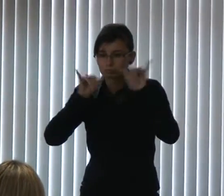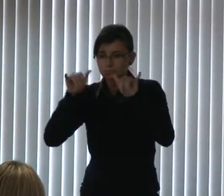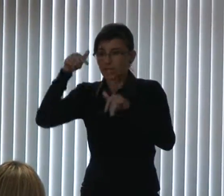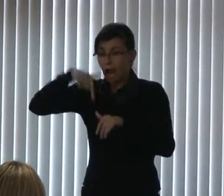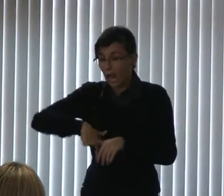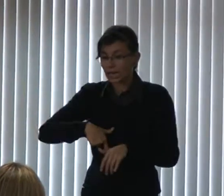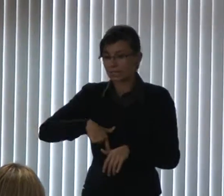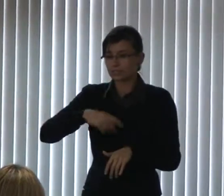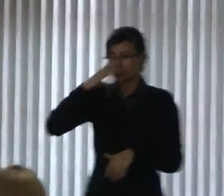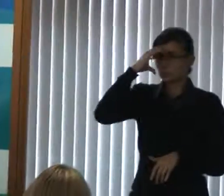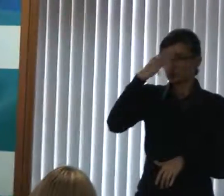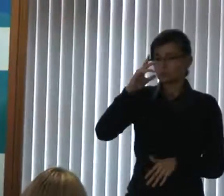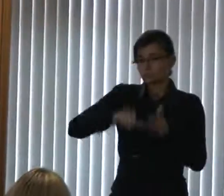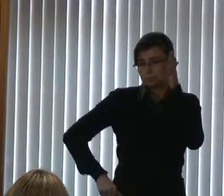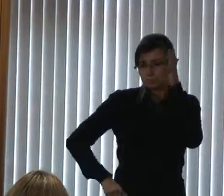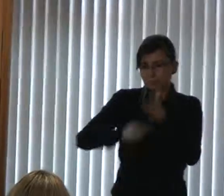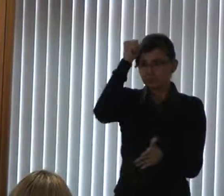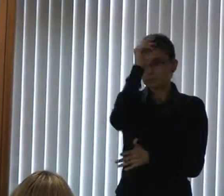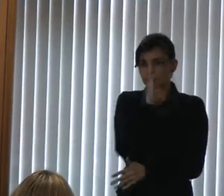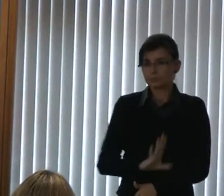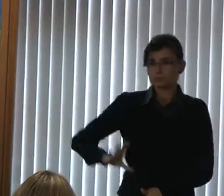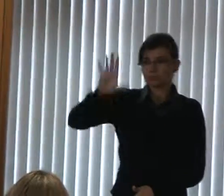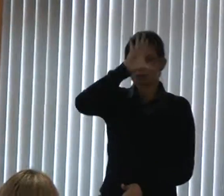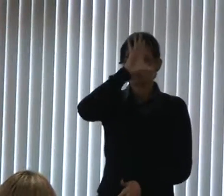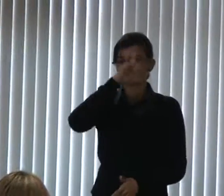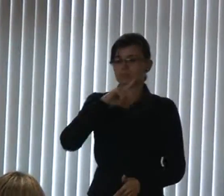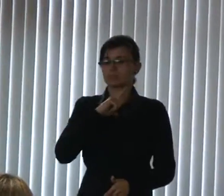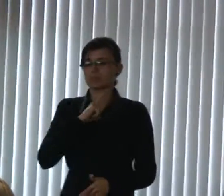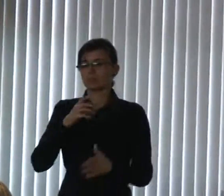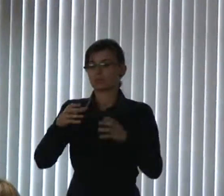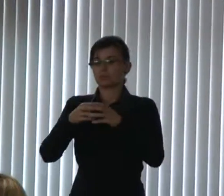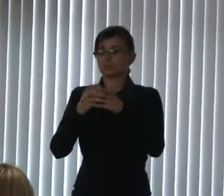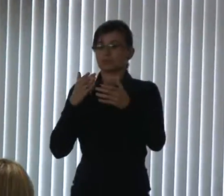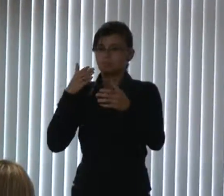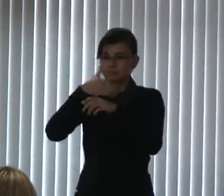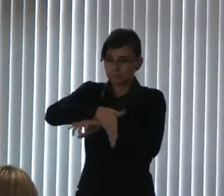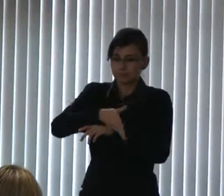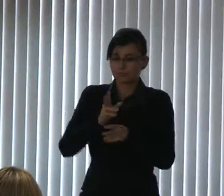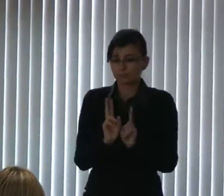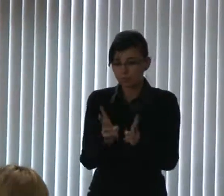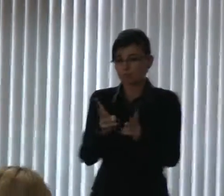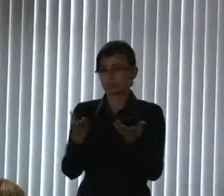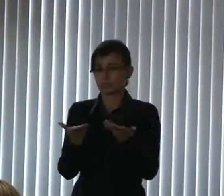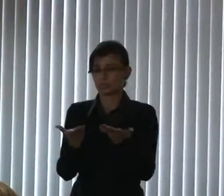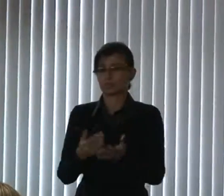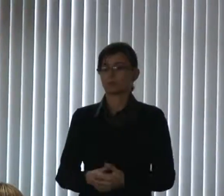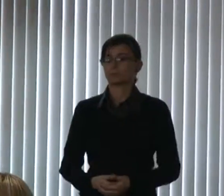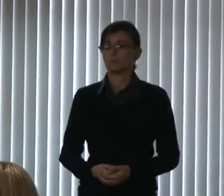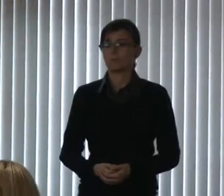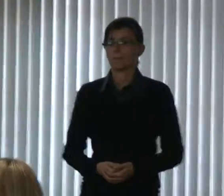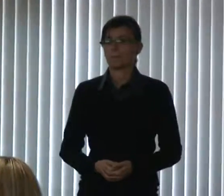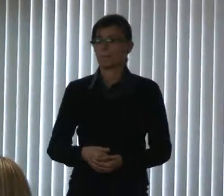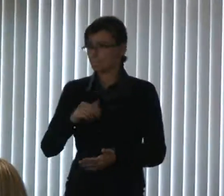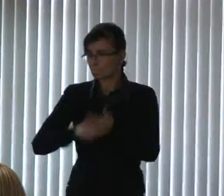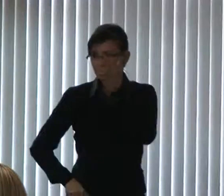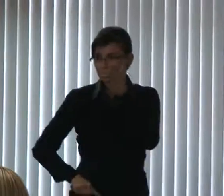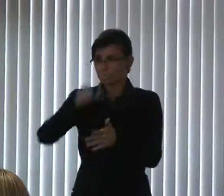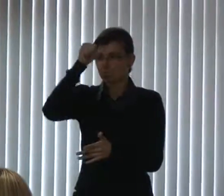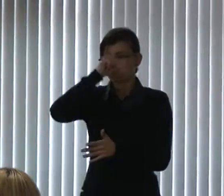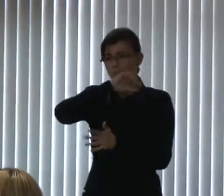a primeira do Brasil, a ter uma comissão permanente de acessibilidade. É a primeira Câmara do Brasil.